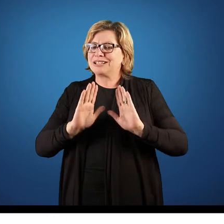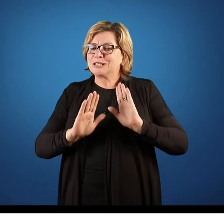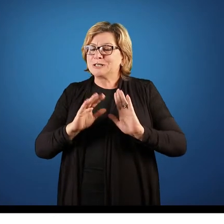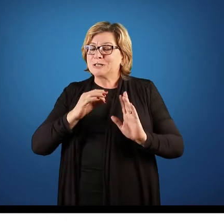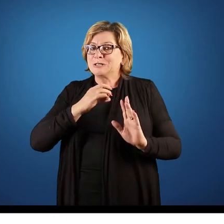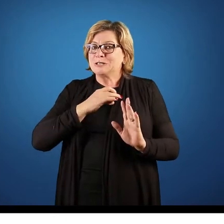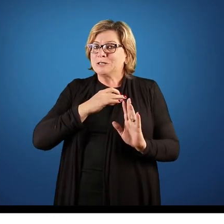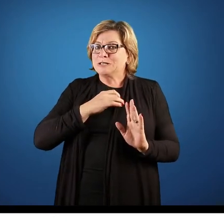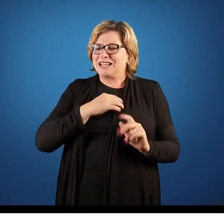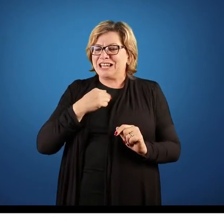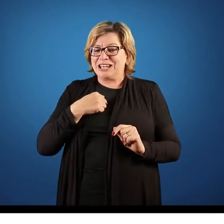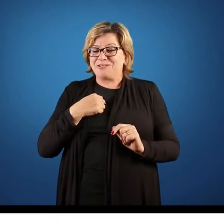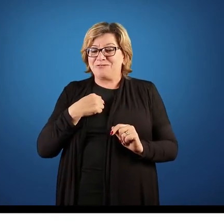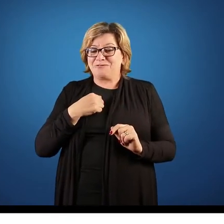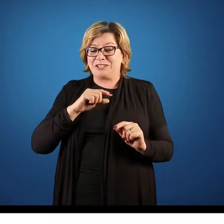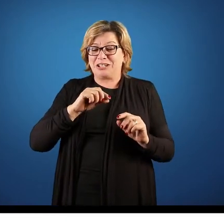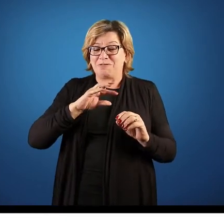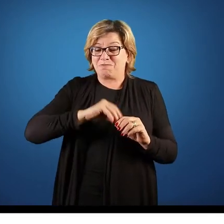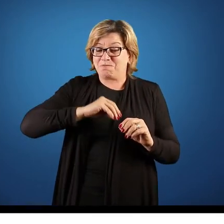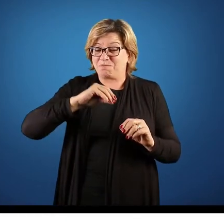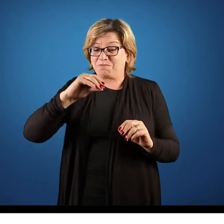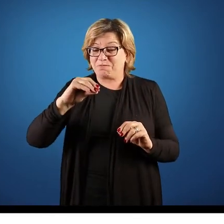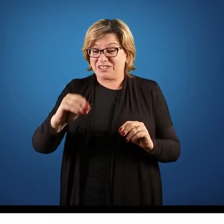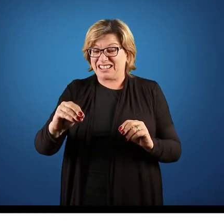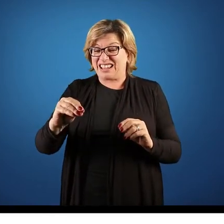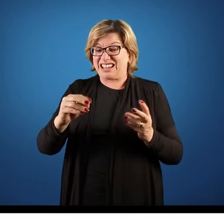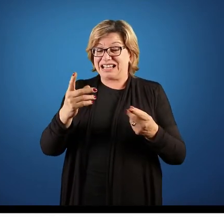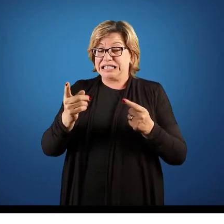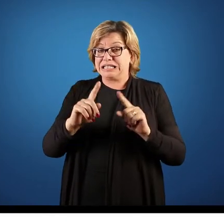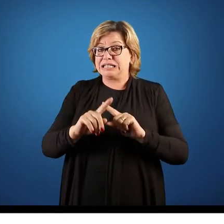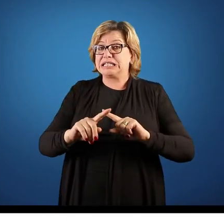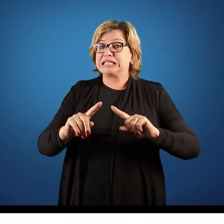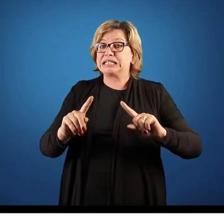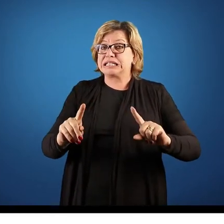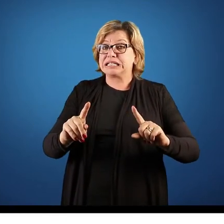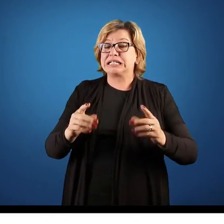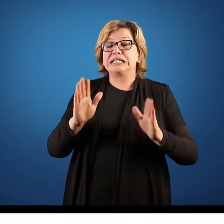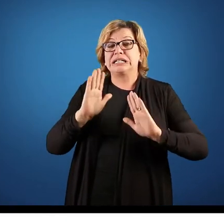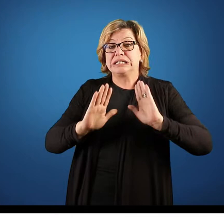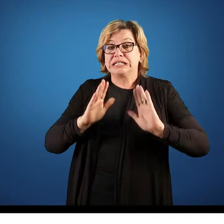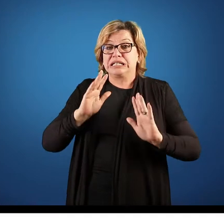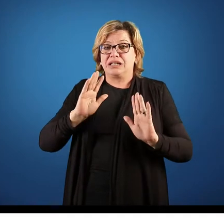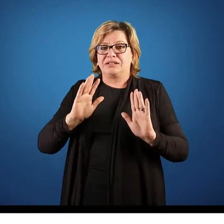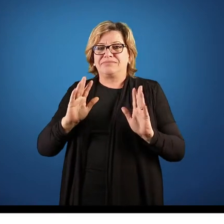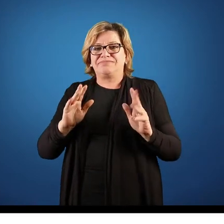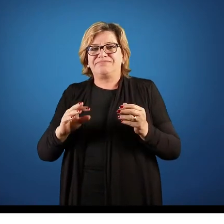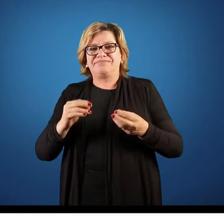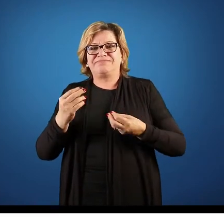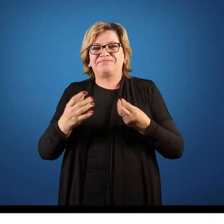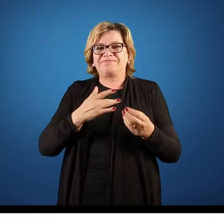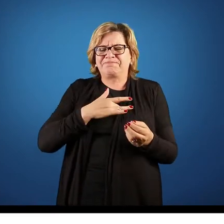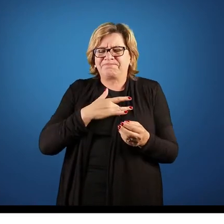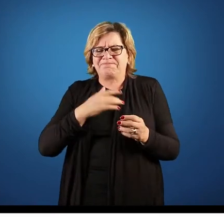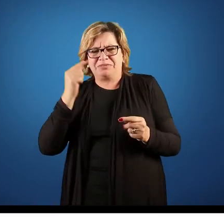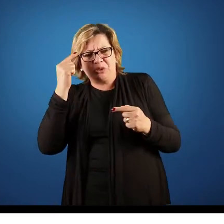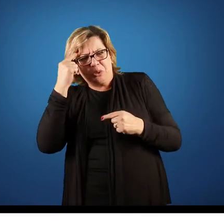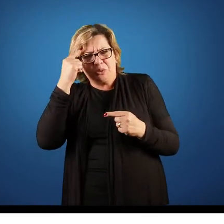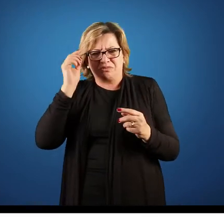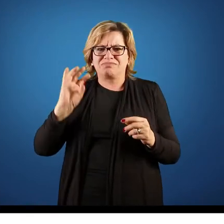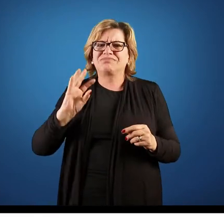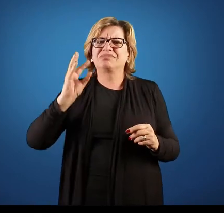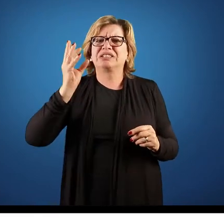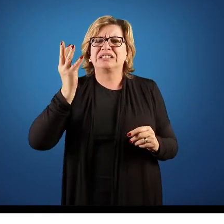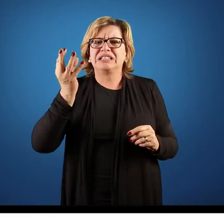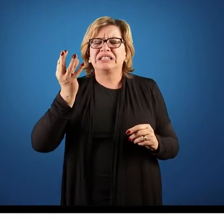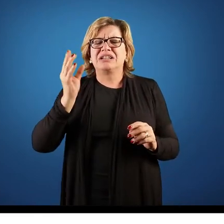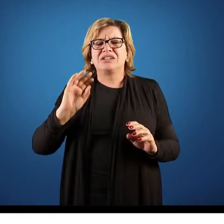atrás. Ah, mas eu vou ter que sair daqui e vou ter que ir para lá para que eu possa melhorar isso. Então, toda... Nós somos seres humanos. Então, nós estamos já...